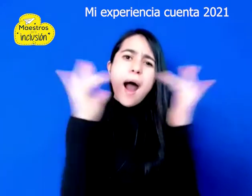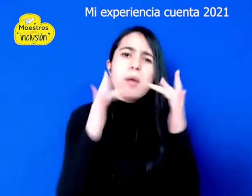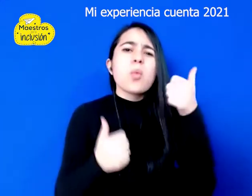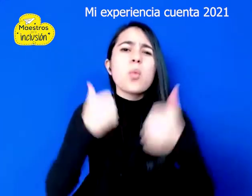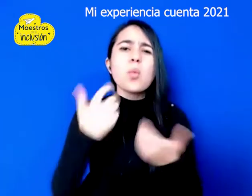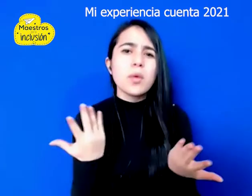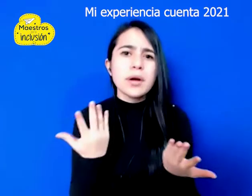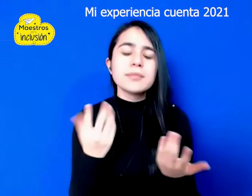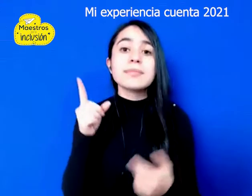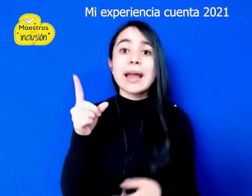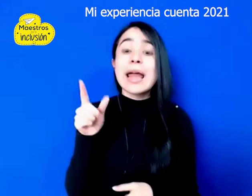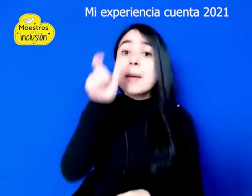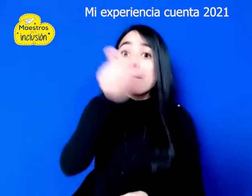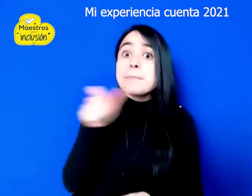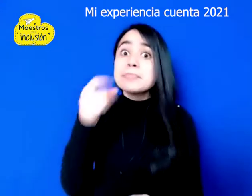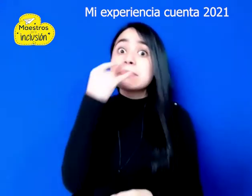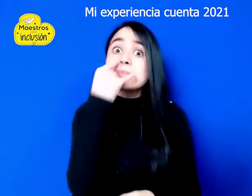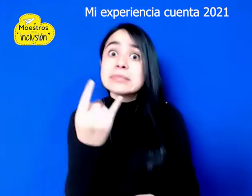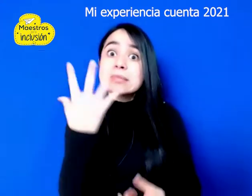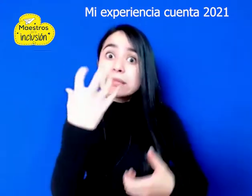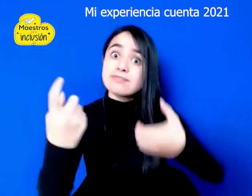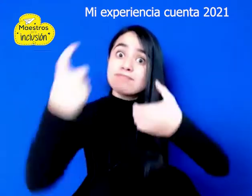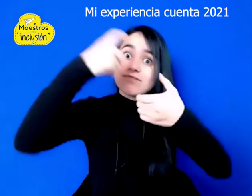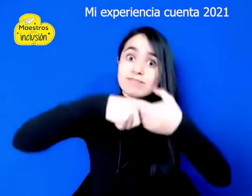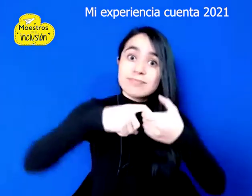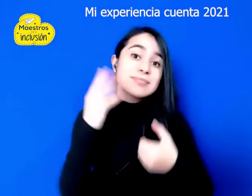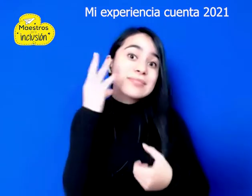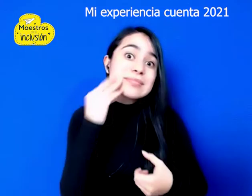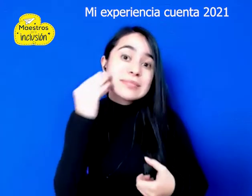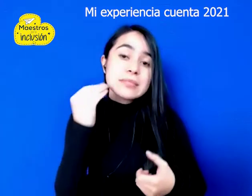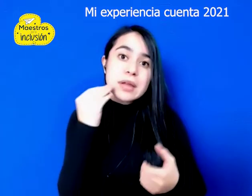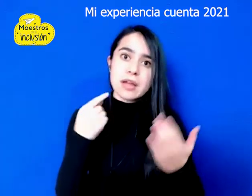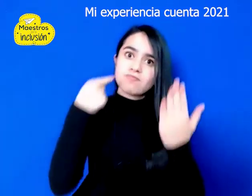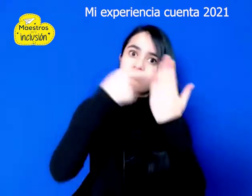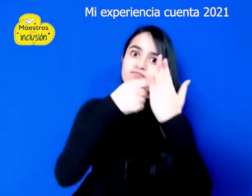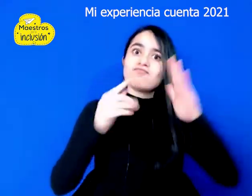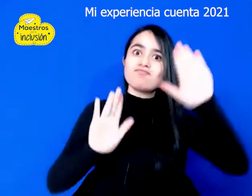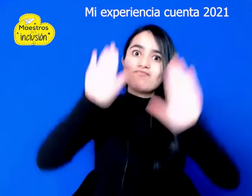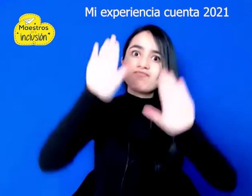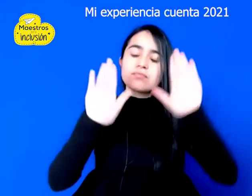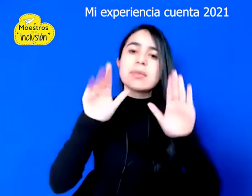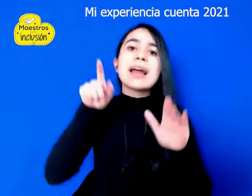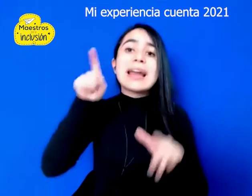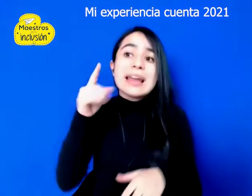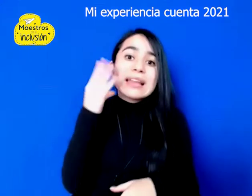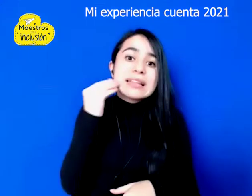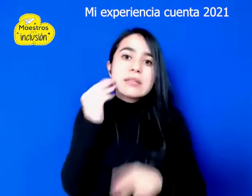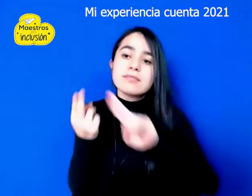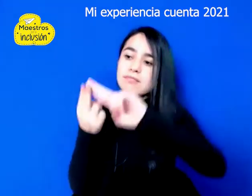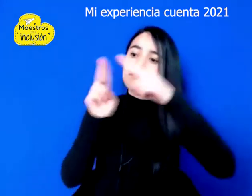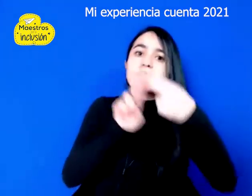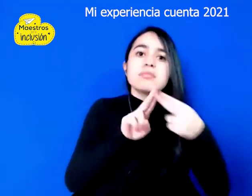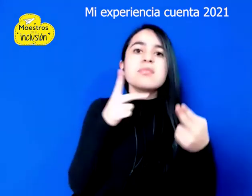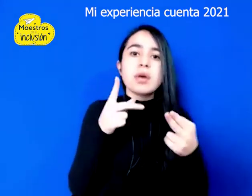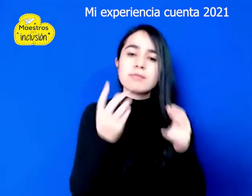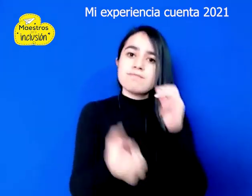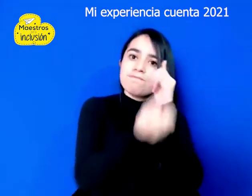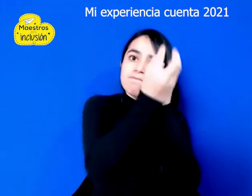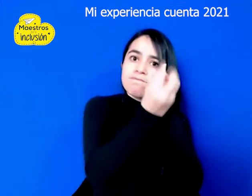Las experiencias que se postulen para la convocatoria mi experiencia cuenta, deberán estar asociadas con prácticas pedagógicas